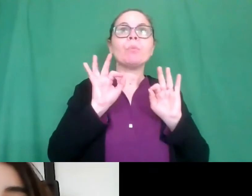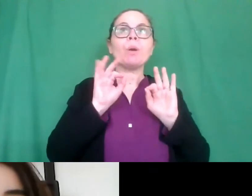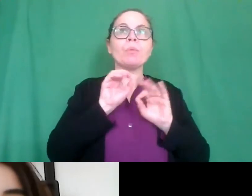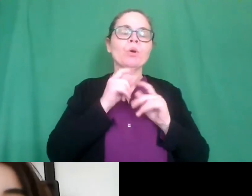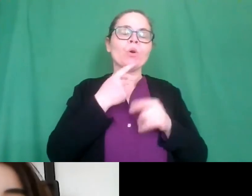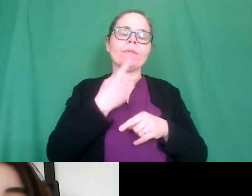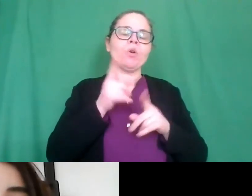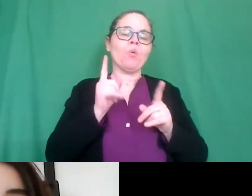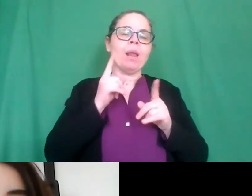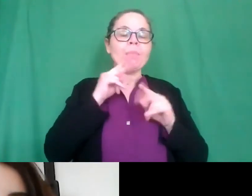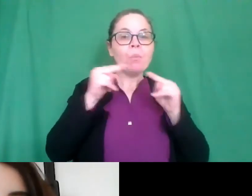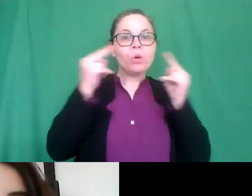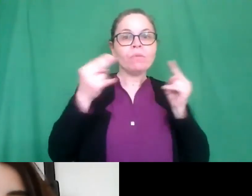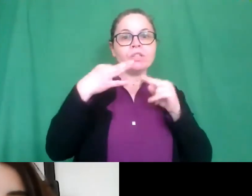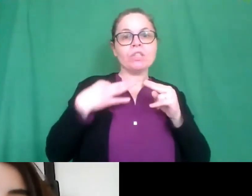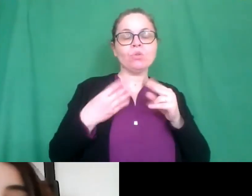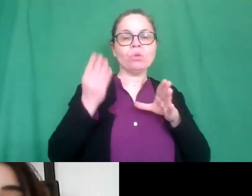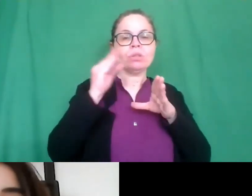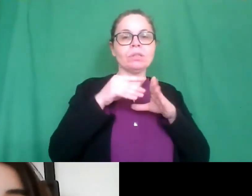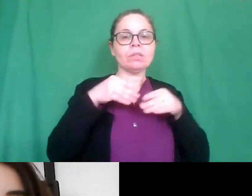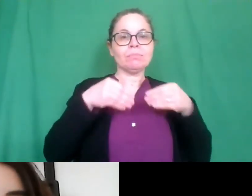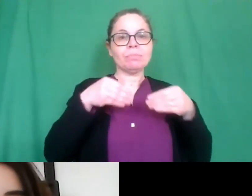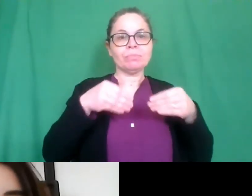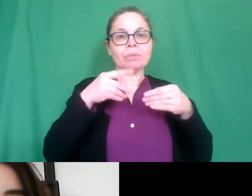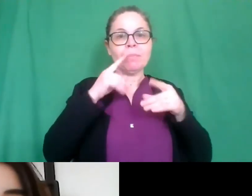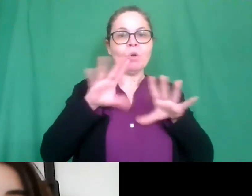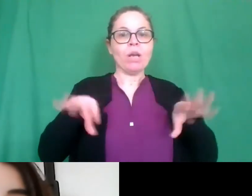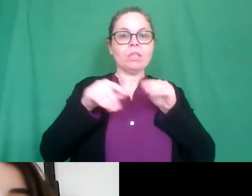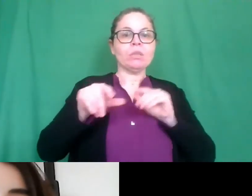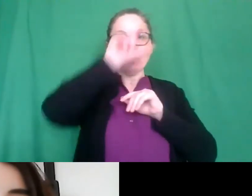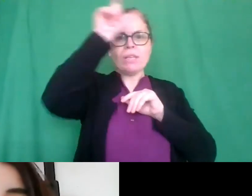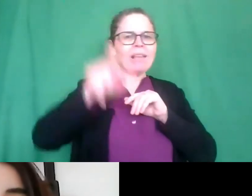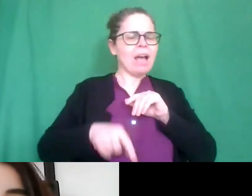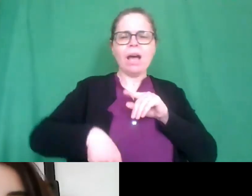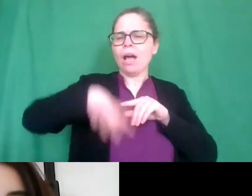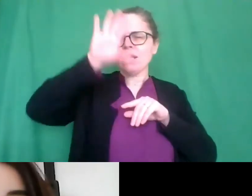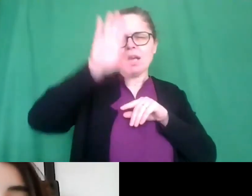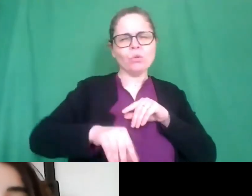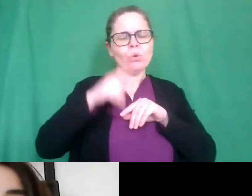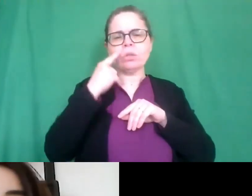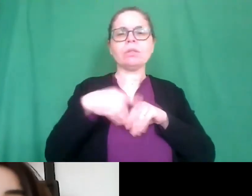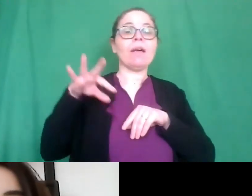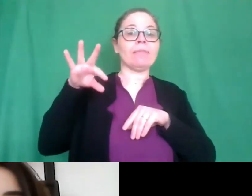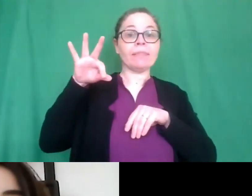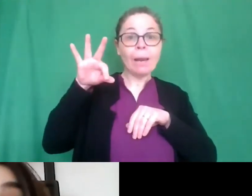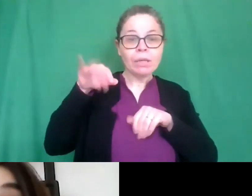provincia degli istituti che hanno aderito partendo da sud a nord vi cito trapani